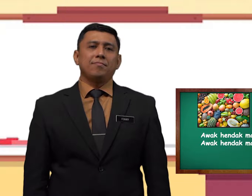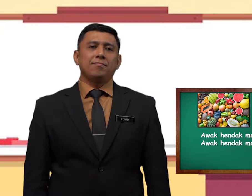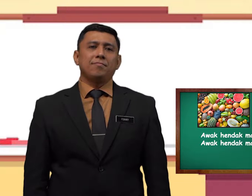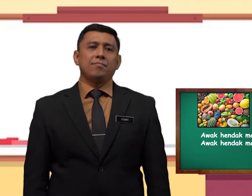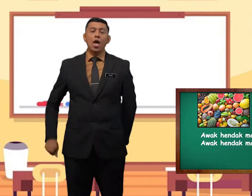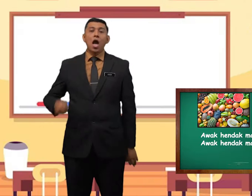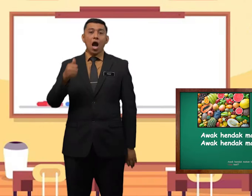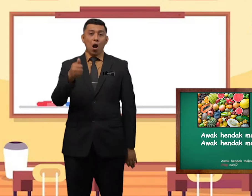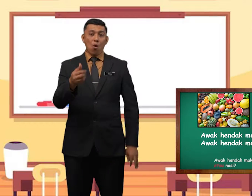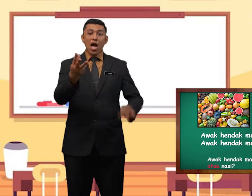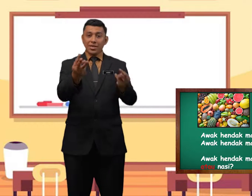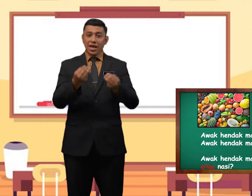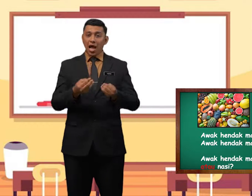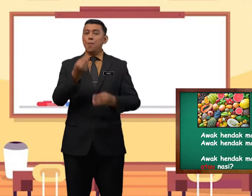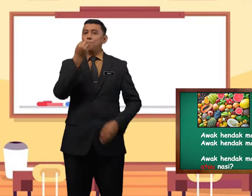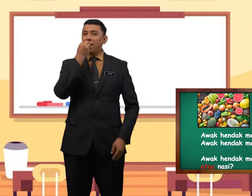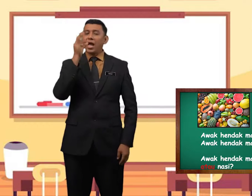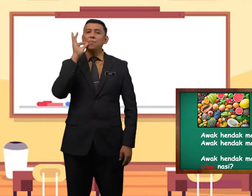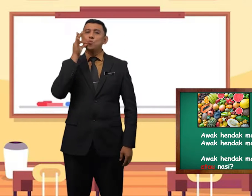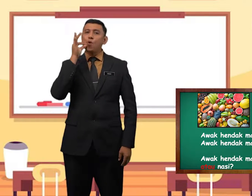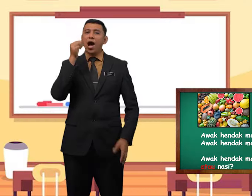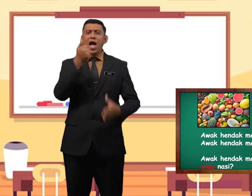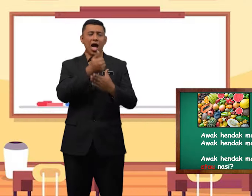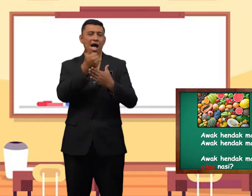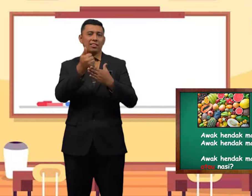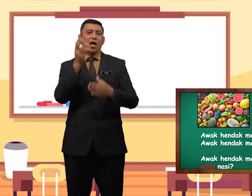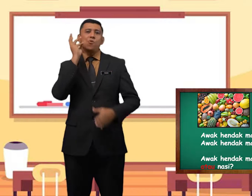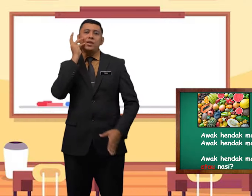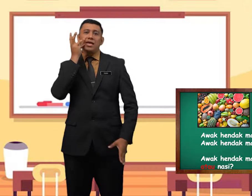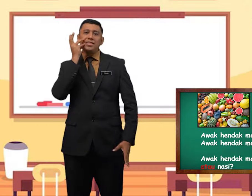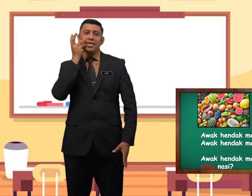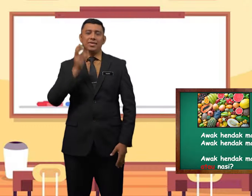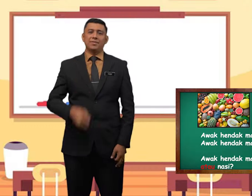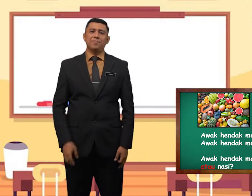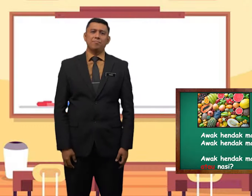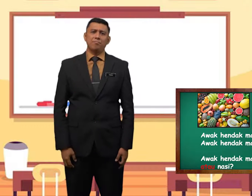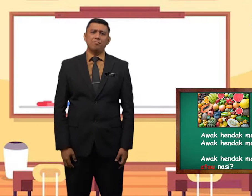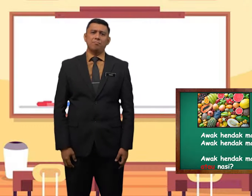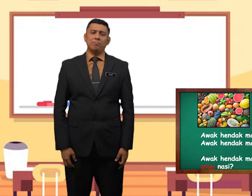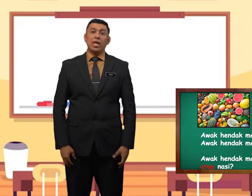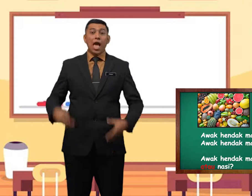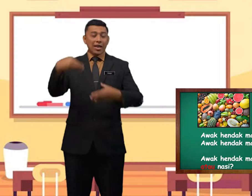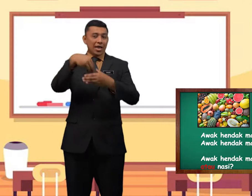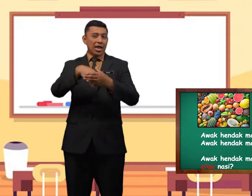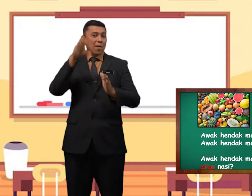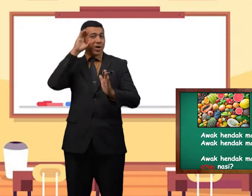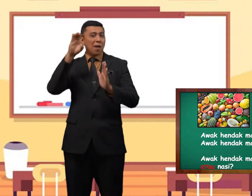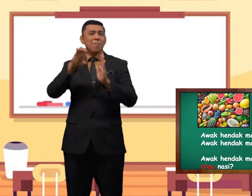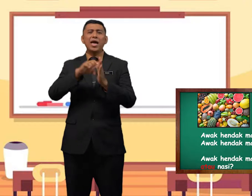Awak hendak makan buah atau nasi. Dalam gambar